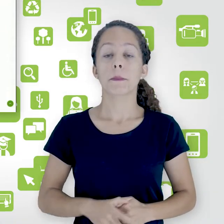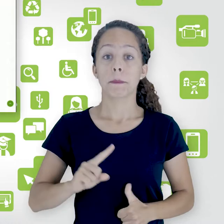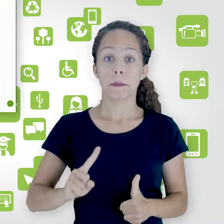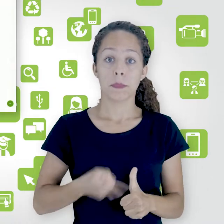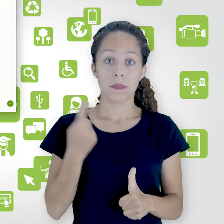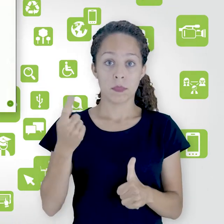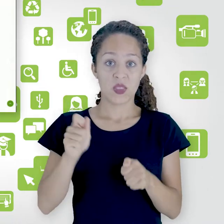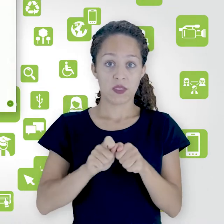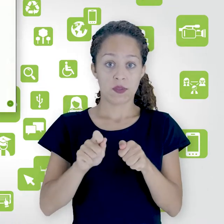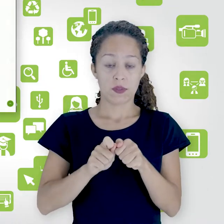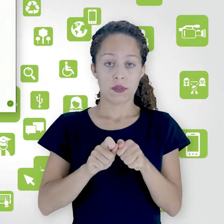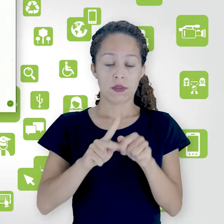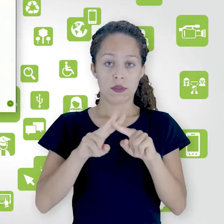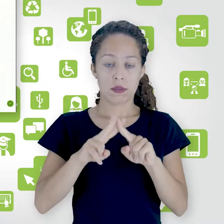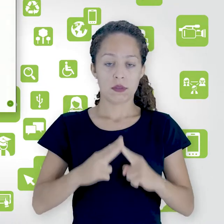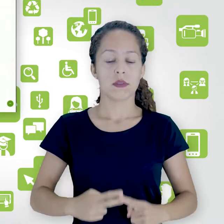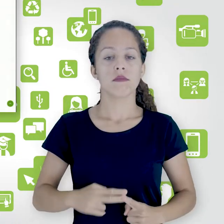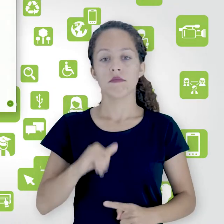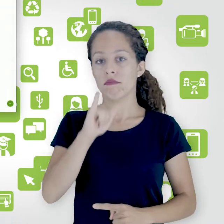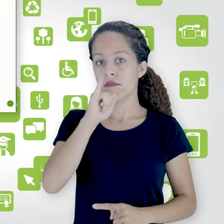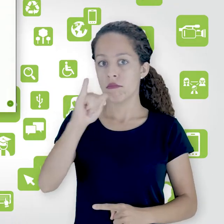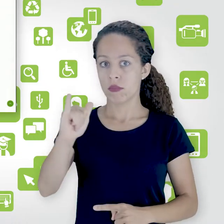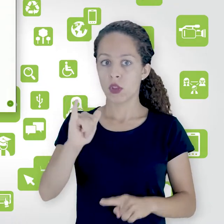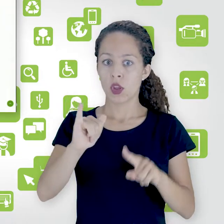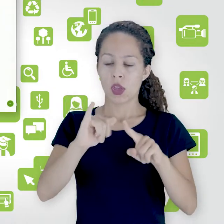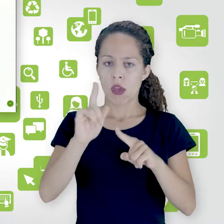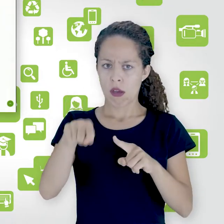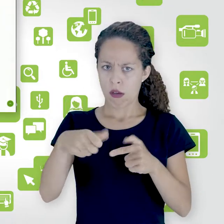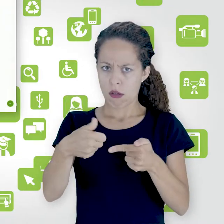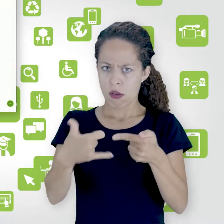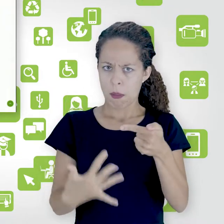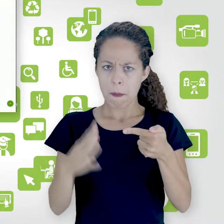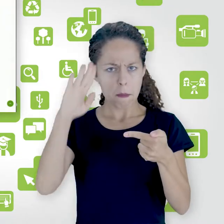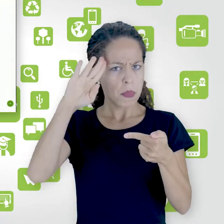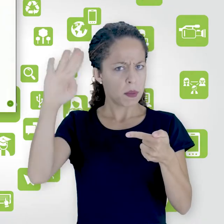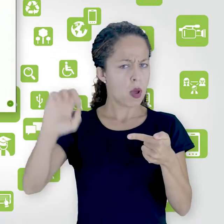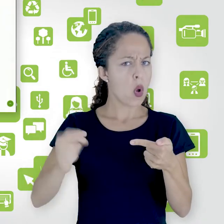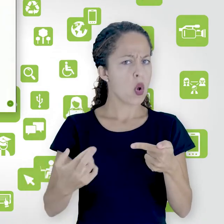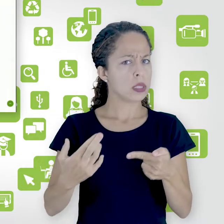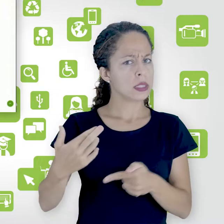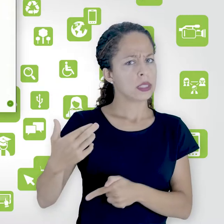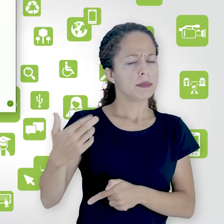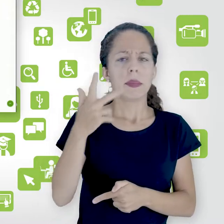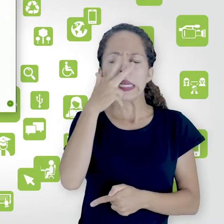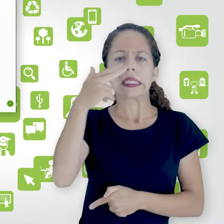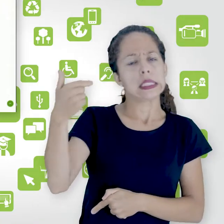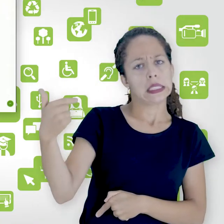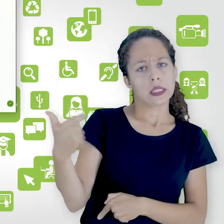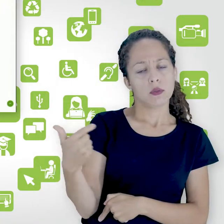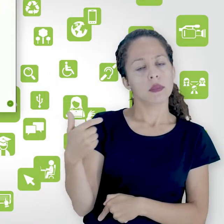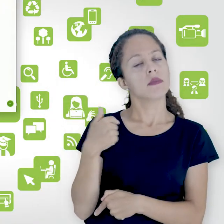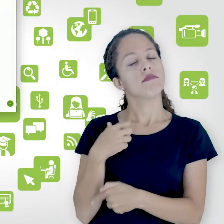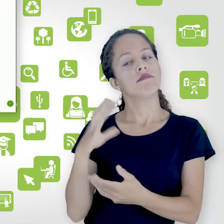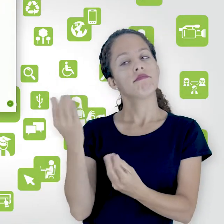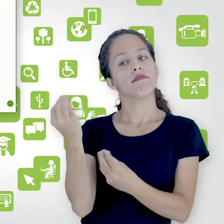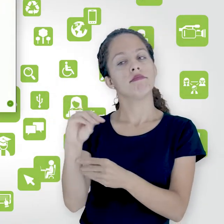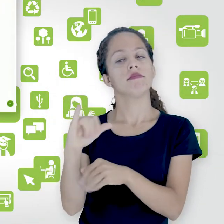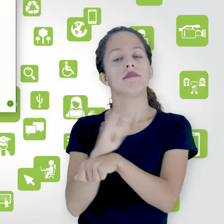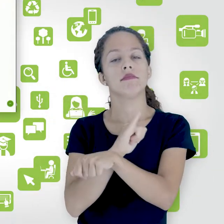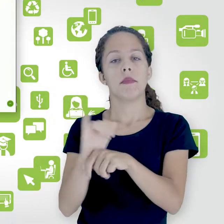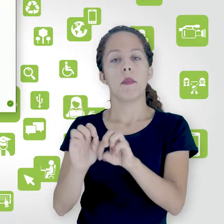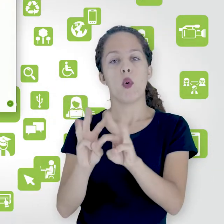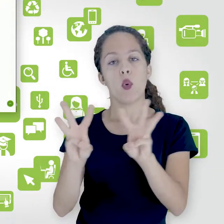configuração é eu informar se ele é um glossário principal ou secundário. Então, eu coloquei recursos do Moodle.